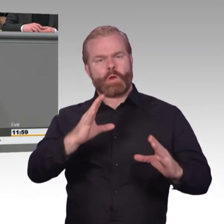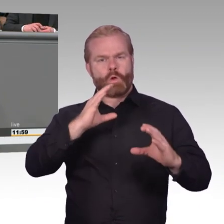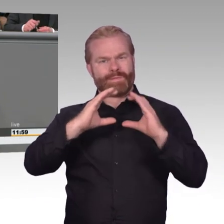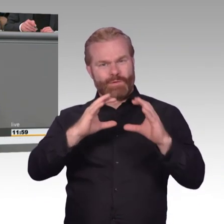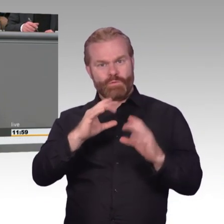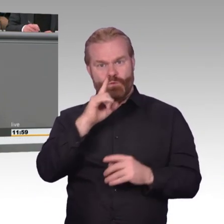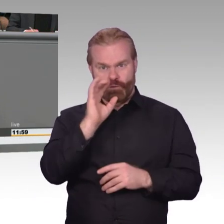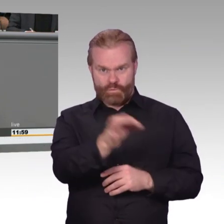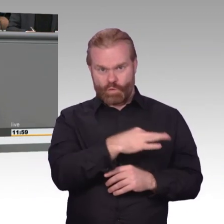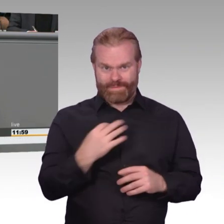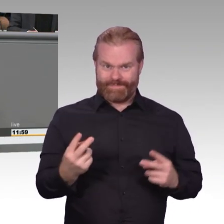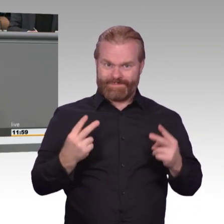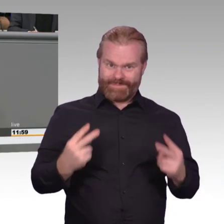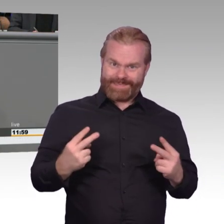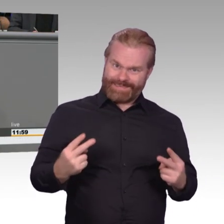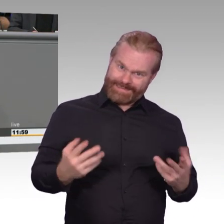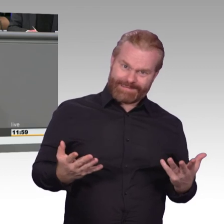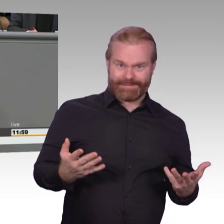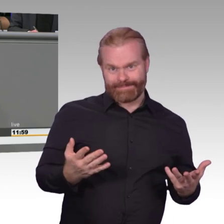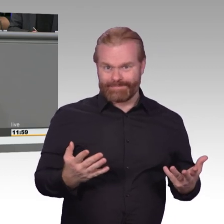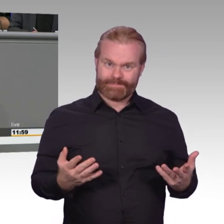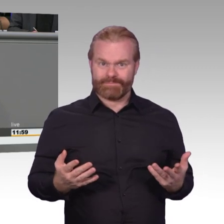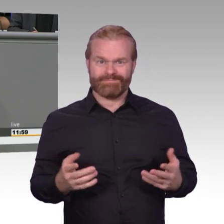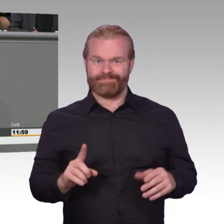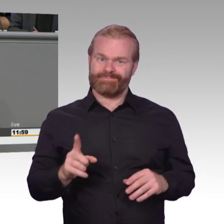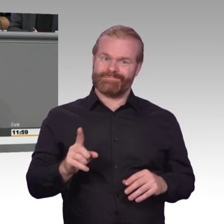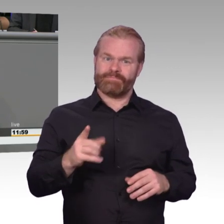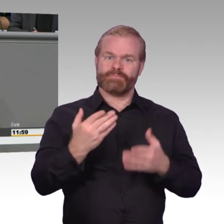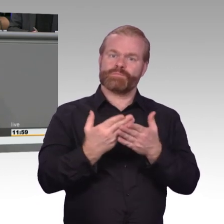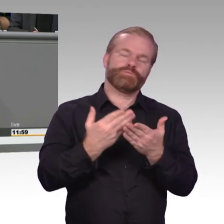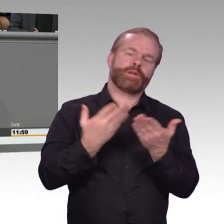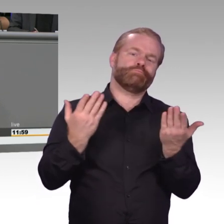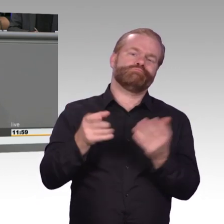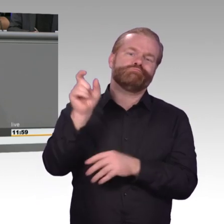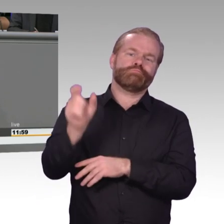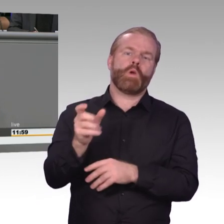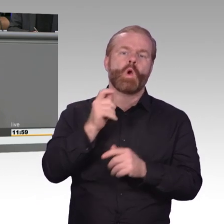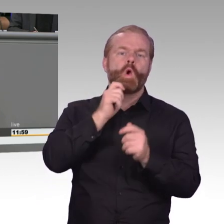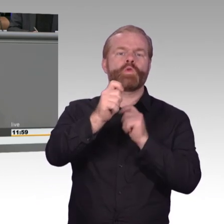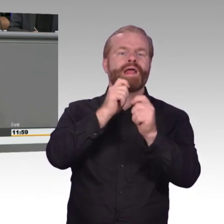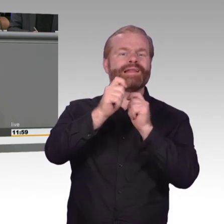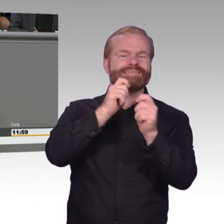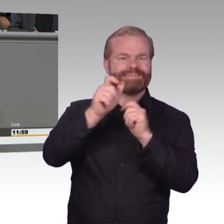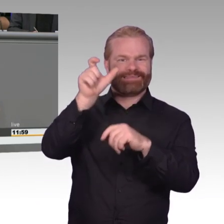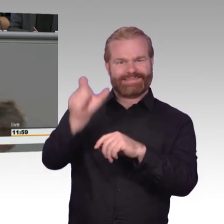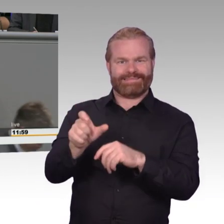Postkarten und nicht wie verschlossene Briefe im Briefumschlag, solange sie eben nicht verschlüsselt sind. Und wenn Menschen sich nicht trauen,